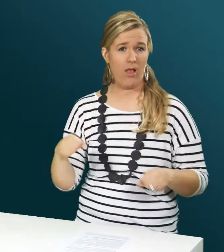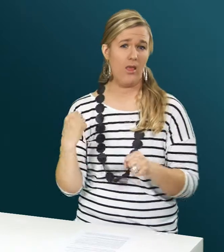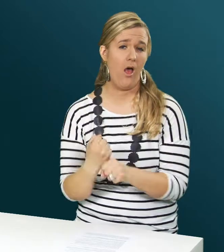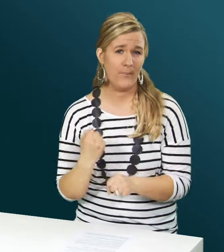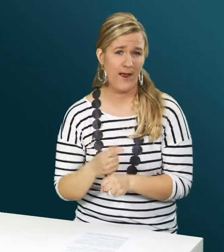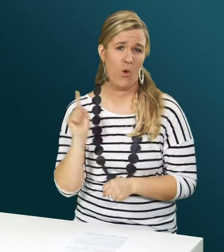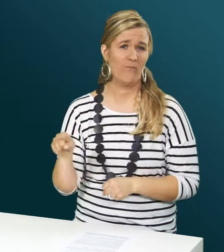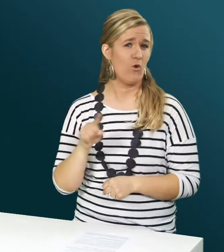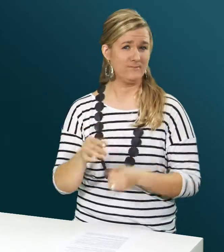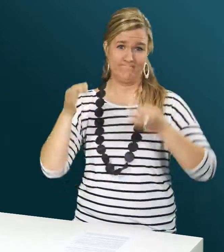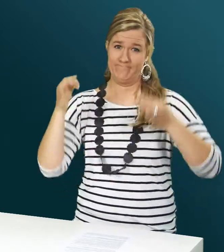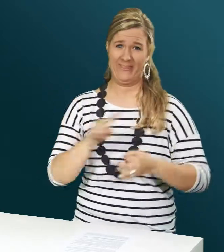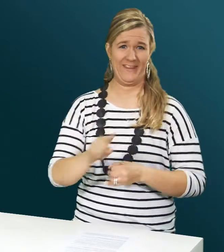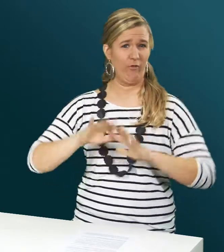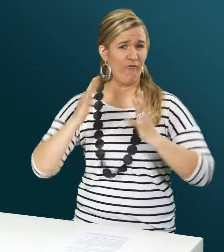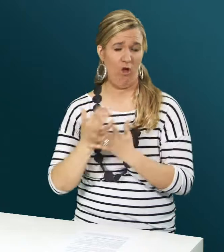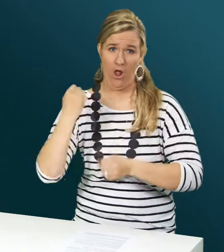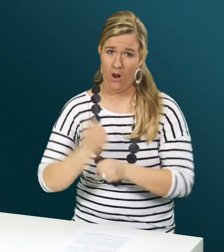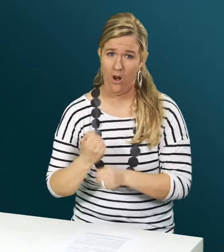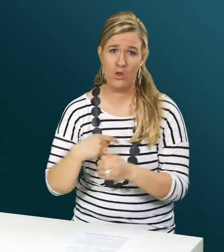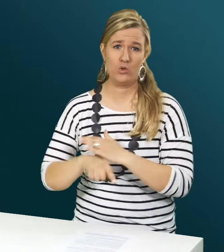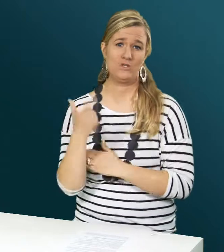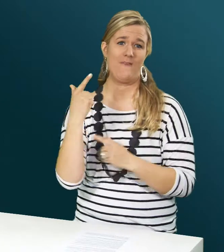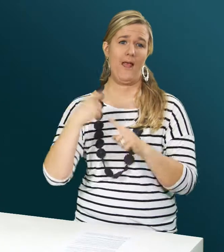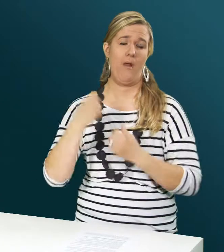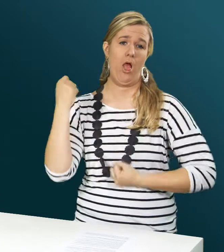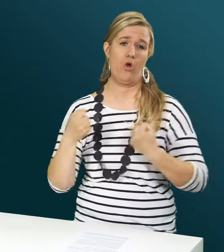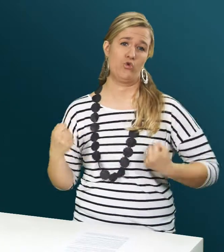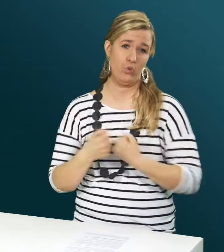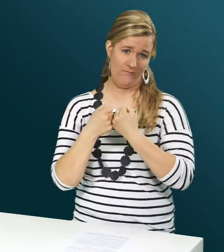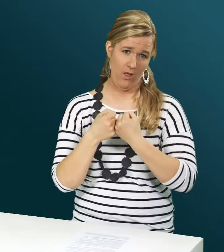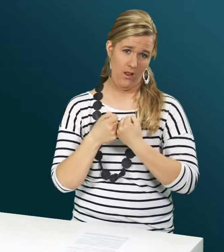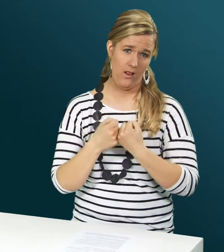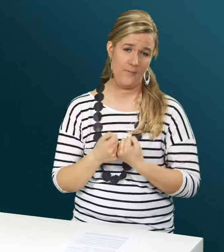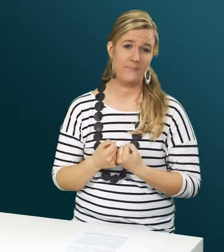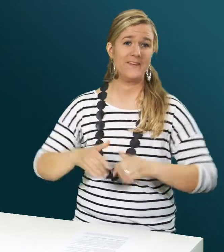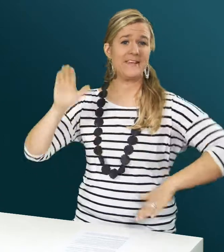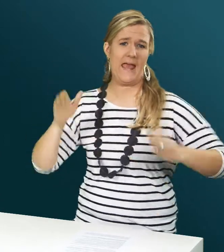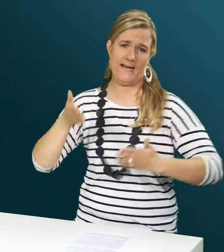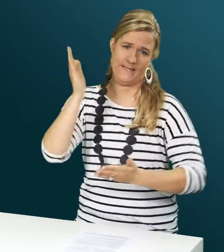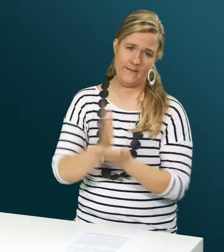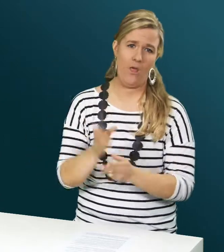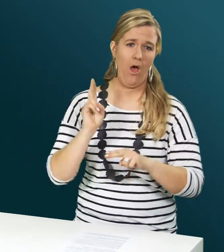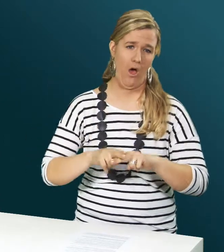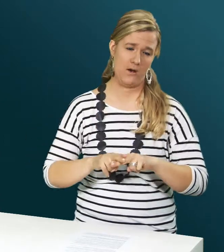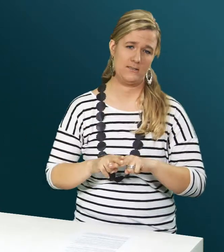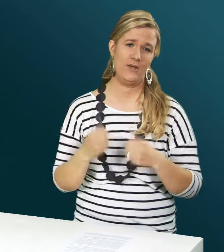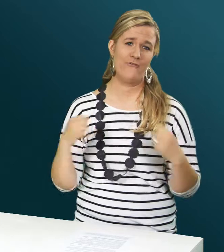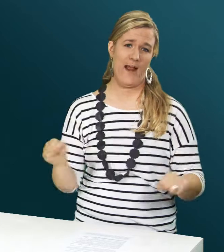fälschlicherweise, dass die Frau voll arbeitsfähig sei, obwohl sie zwei Autounfälle hatte. Das Gericht sprach den Arzt frei.